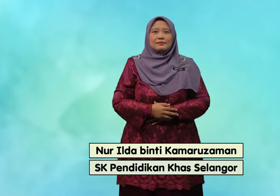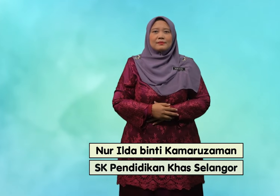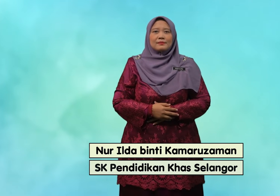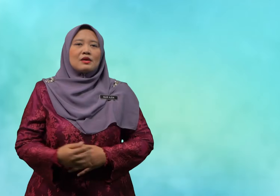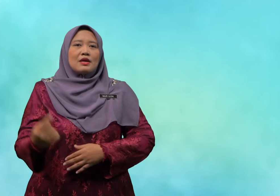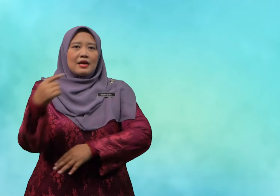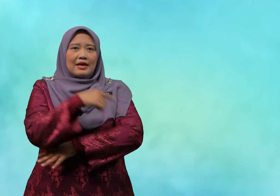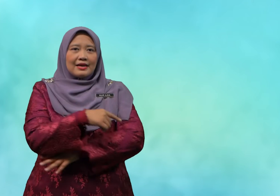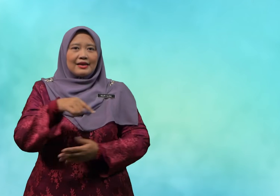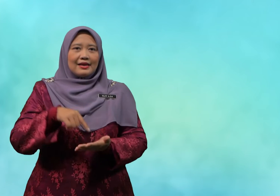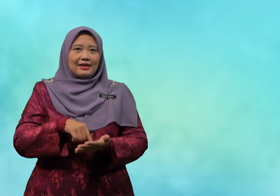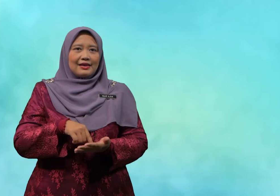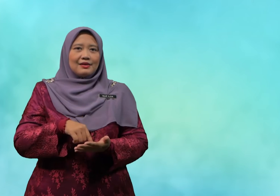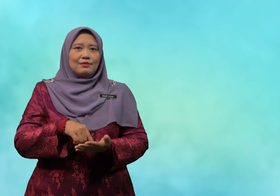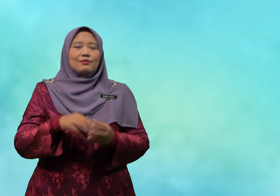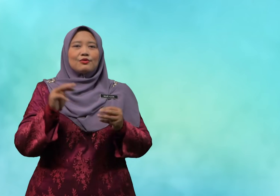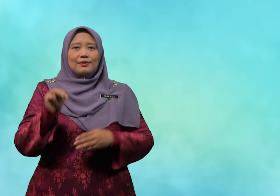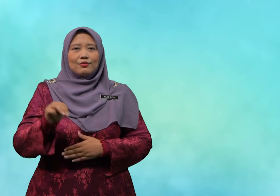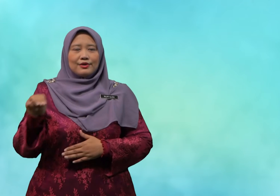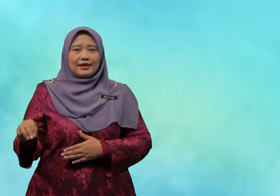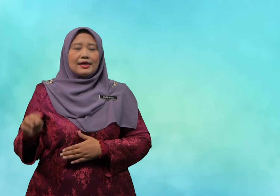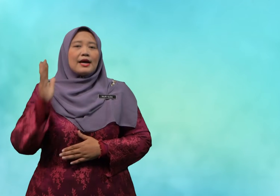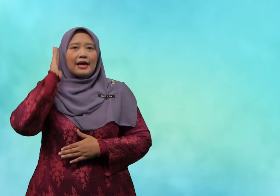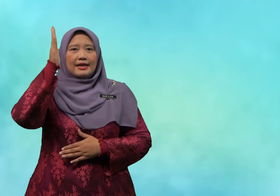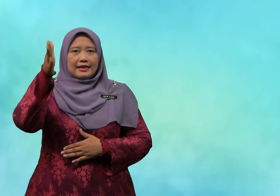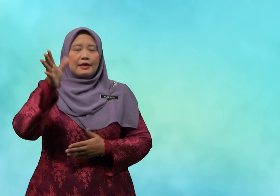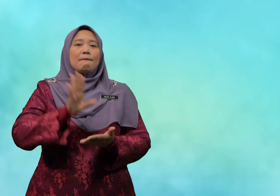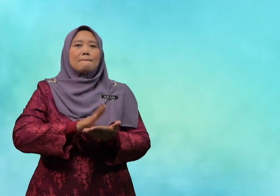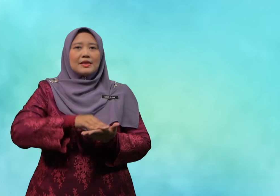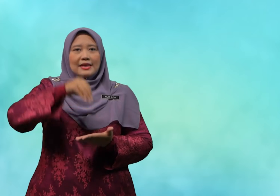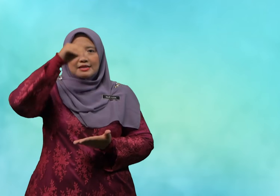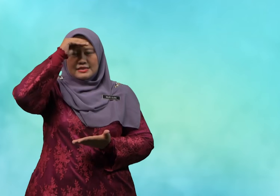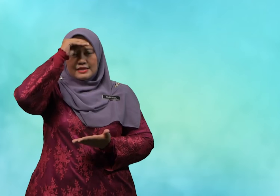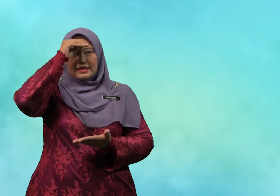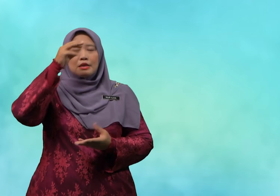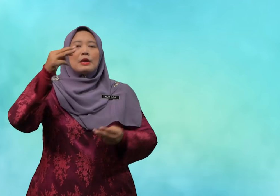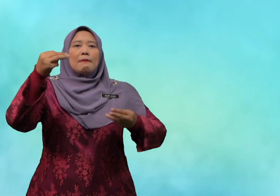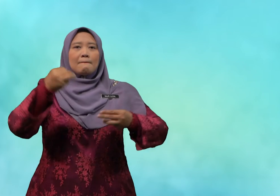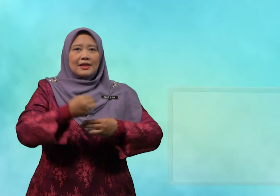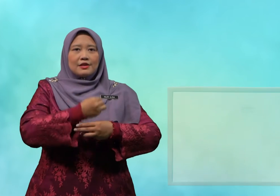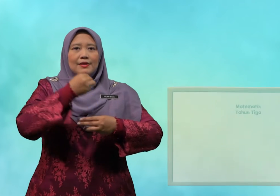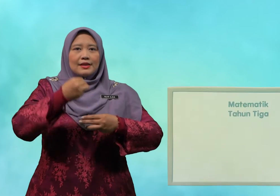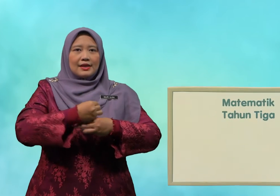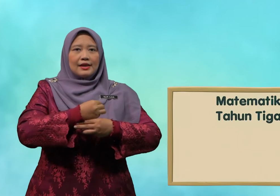Hari ini, murid-murid akan belajar Matematik